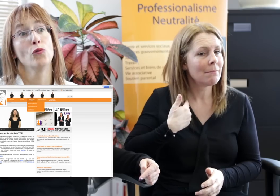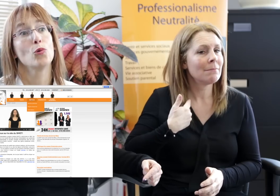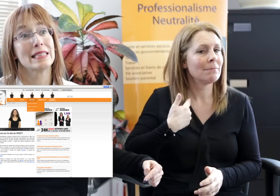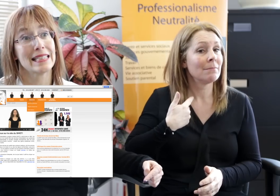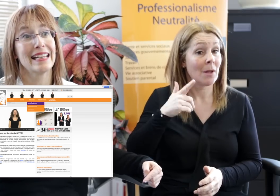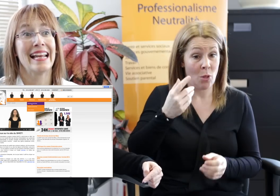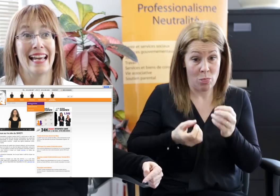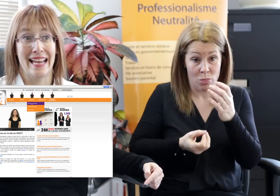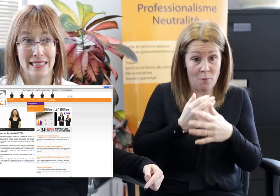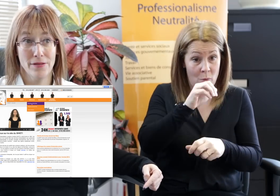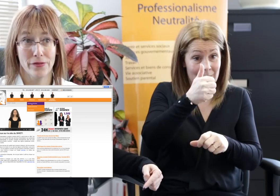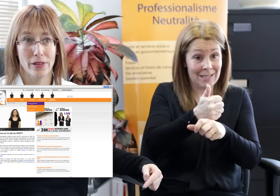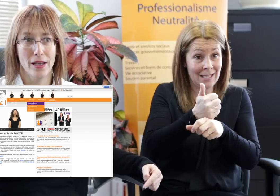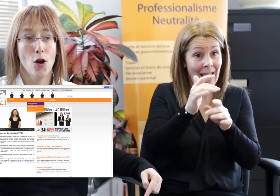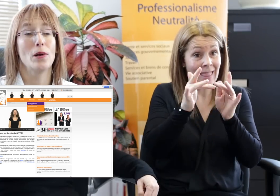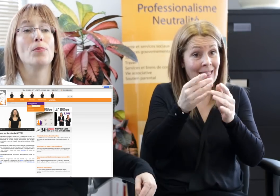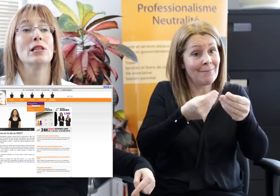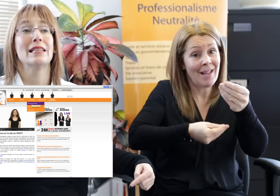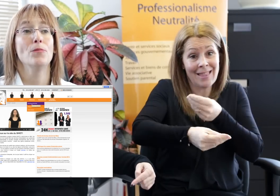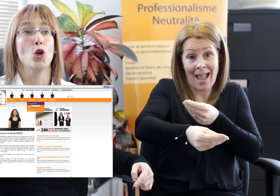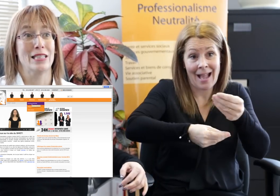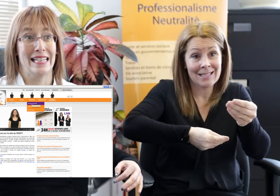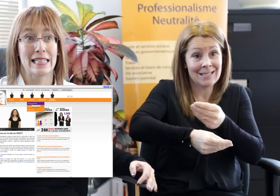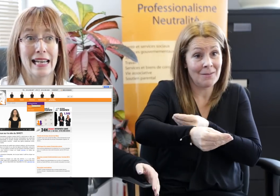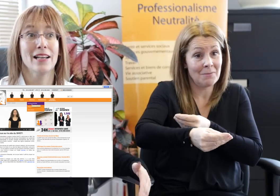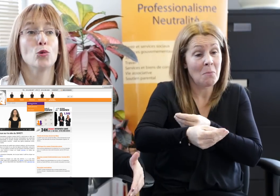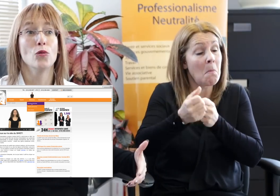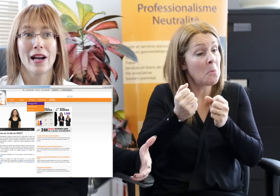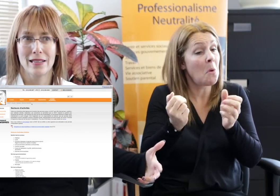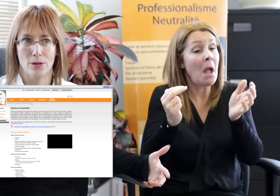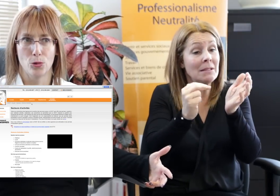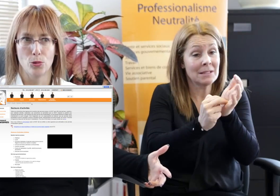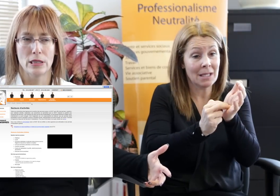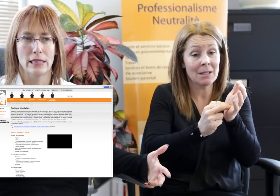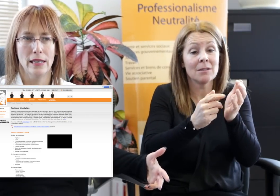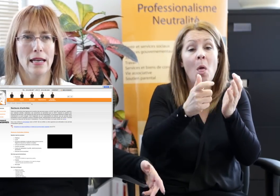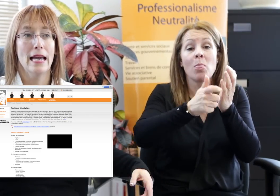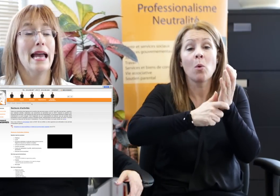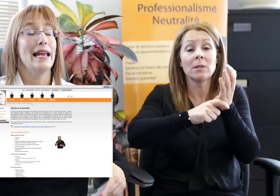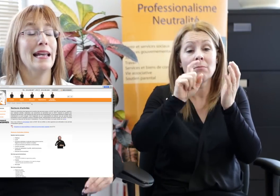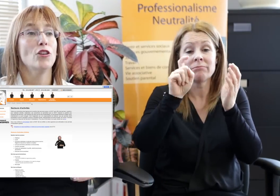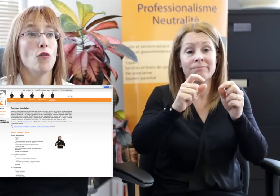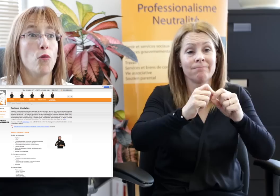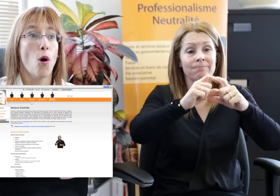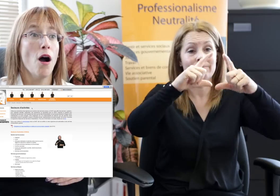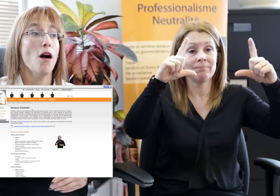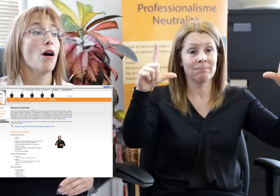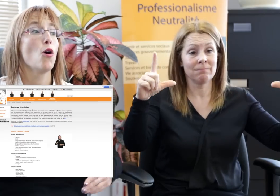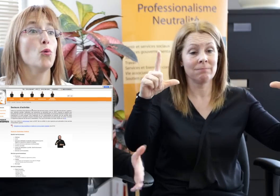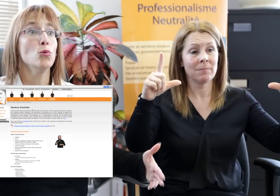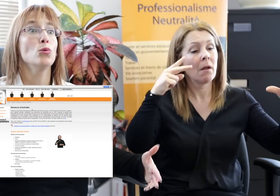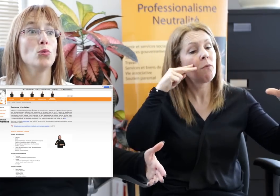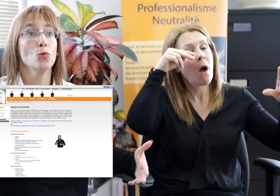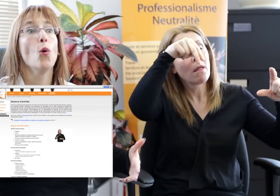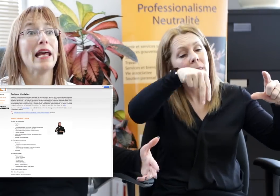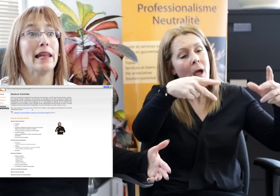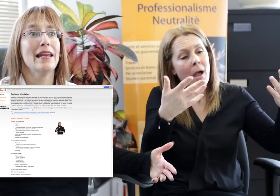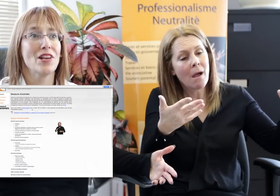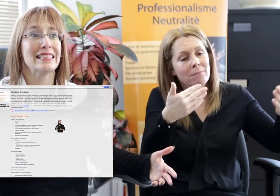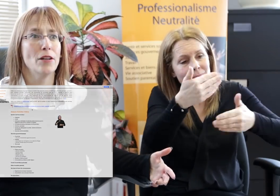un nouveau site interactif. Il est possible de s'inscrire, d'ouvrir son dossier et de voir où on en est avec sa